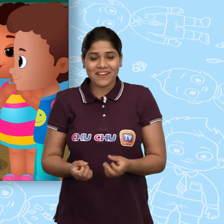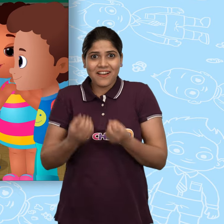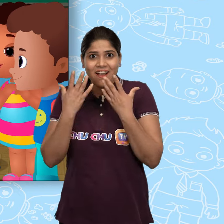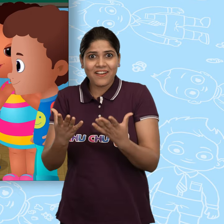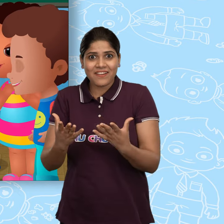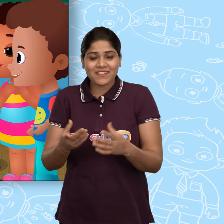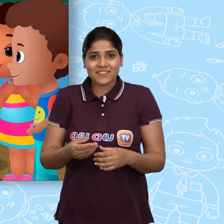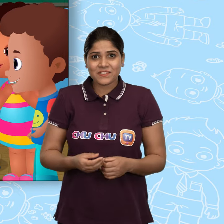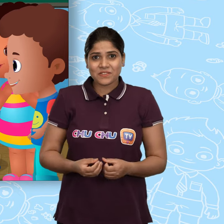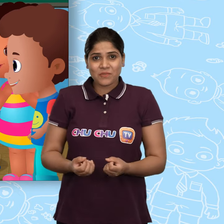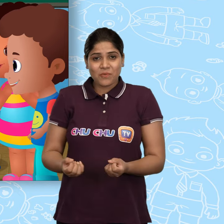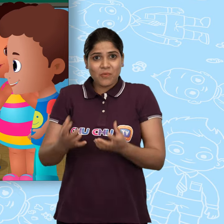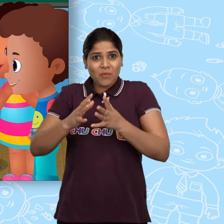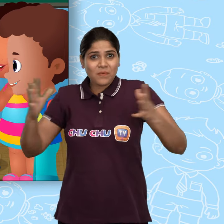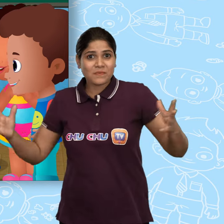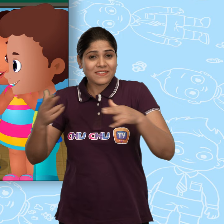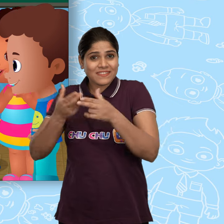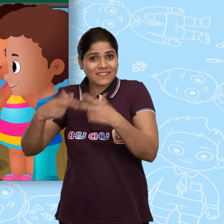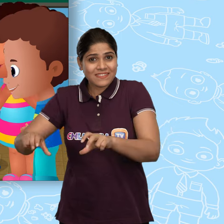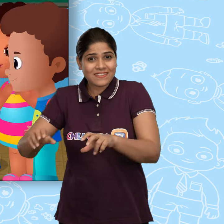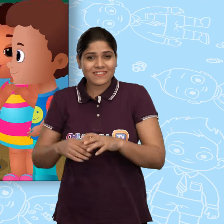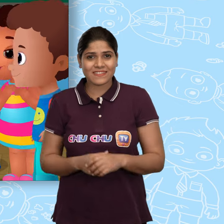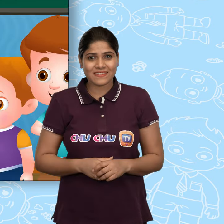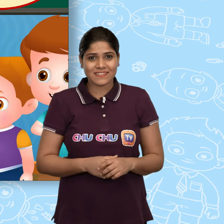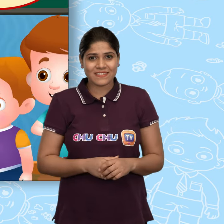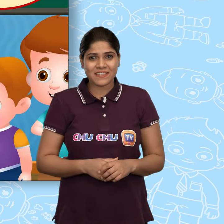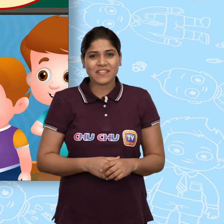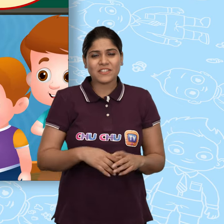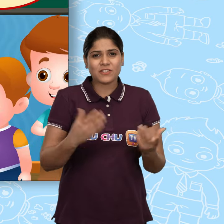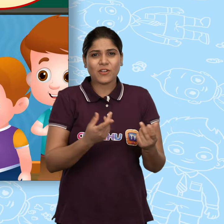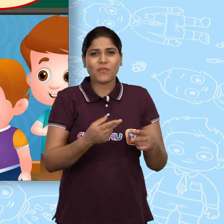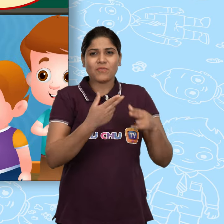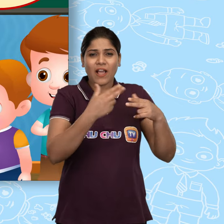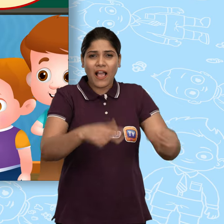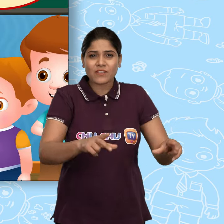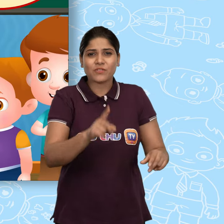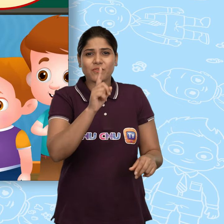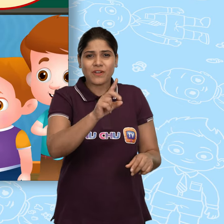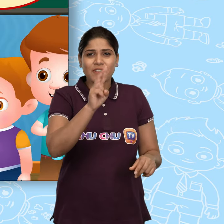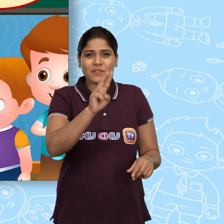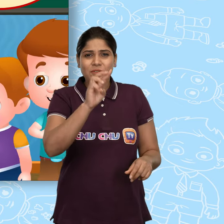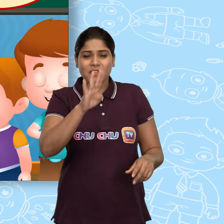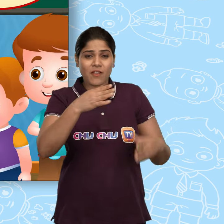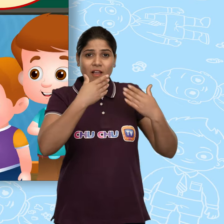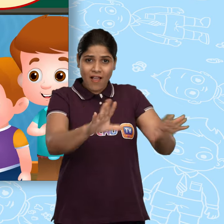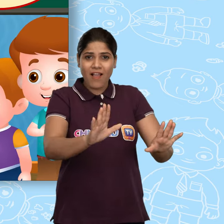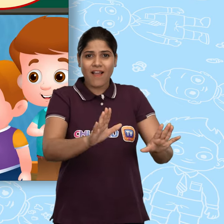वाँ कितने सारे अंडे है चलो बारी बारी से अंडों को एक एक करकर खोलते है